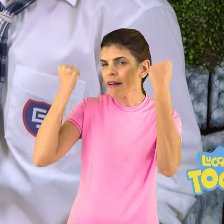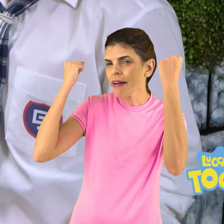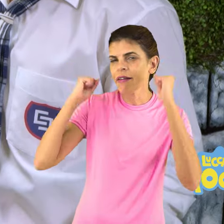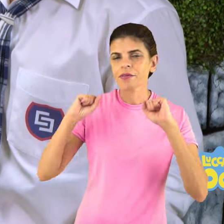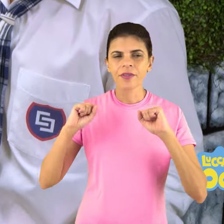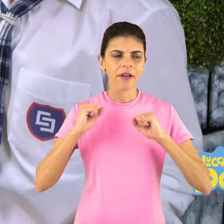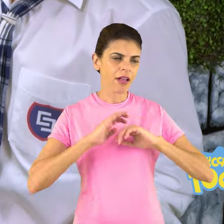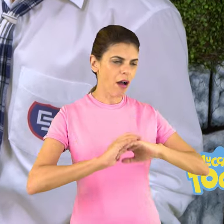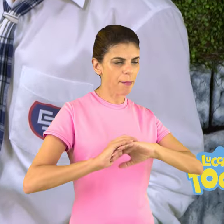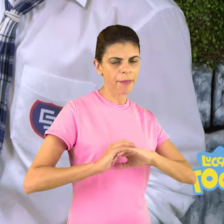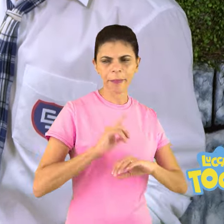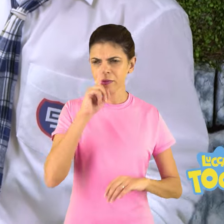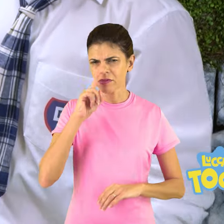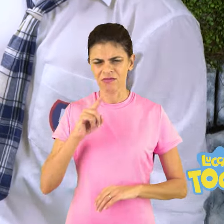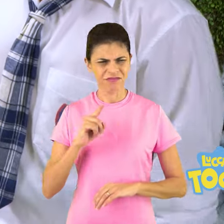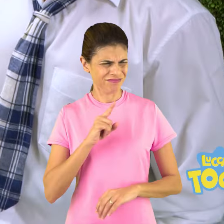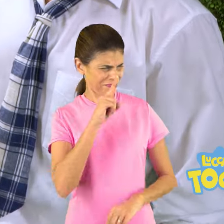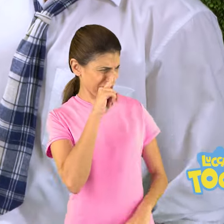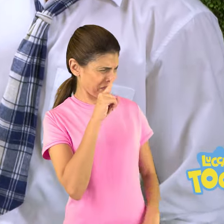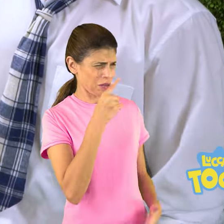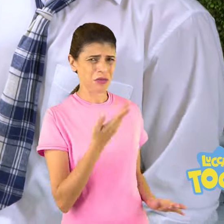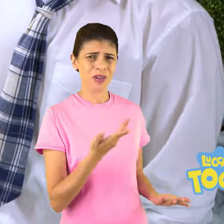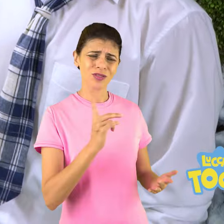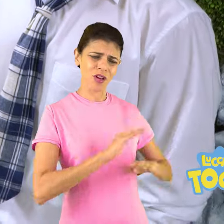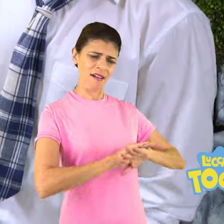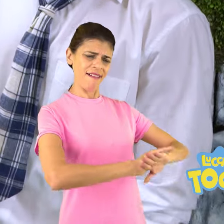perigoso. Perigoso? Mas é só alongamento, Daniel.